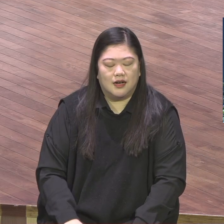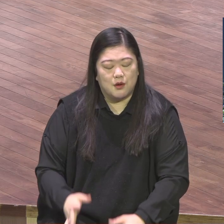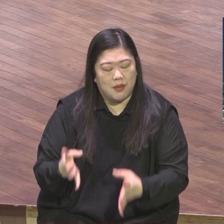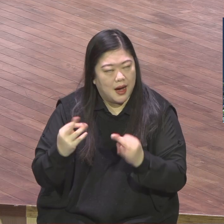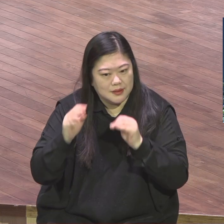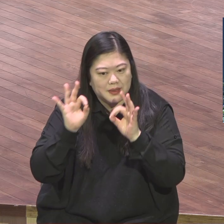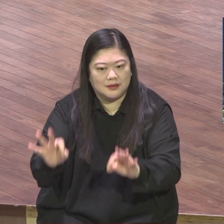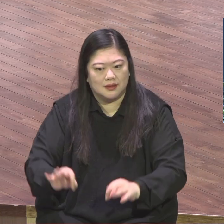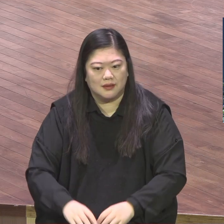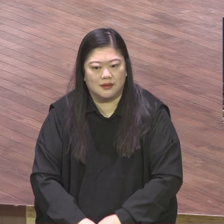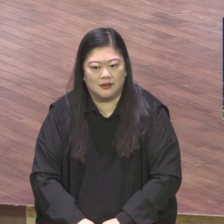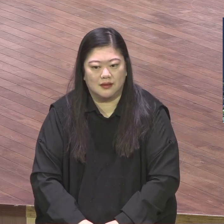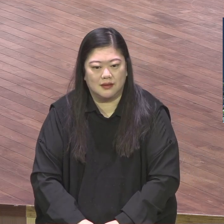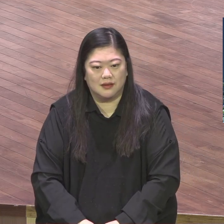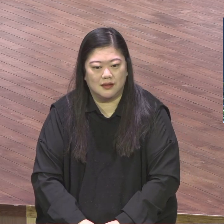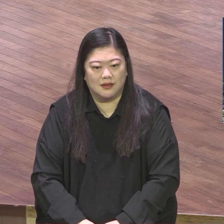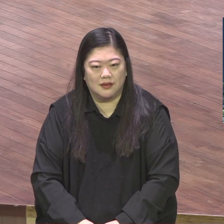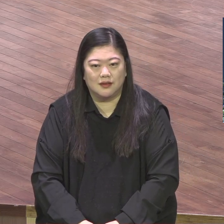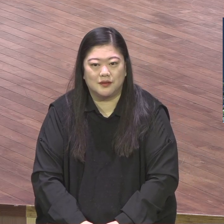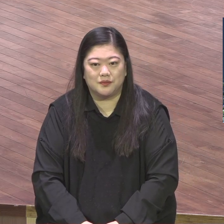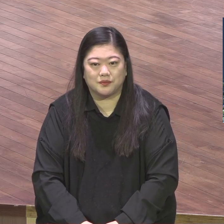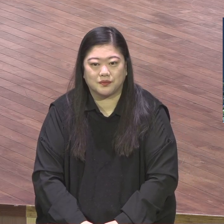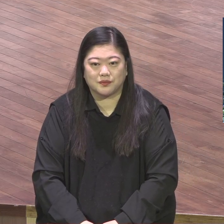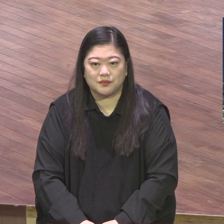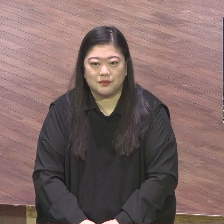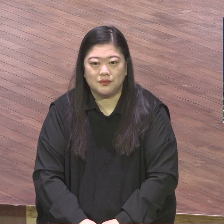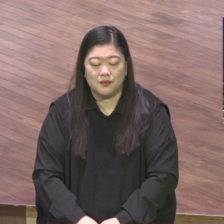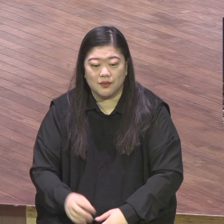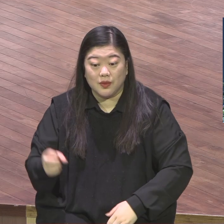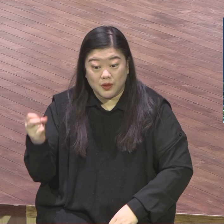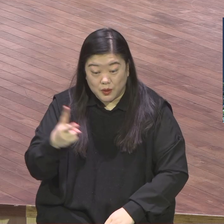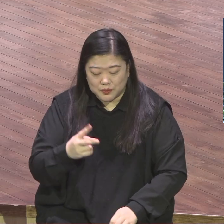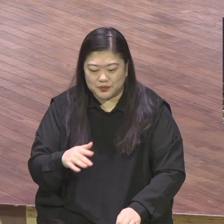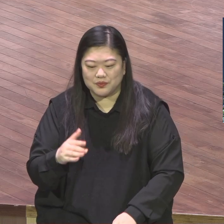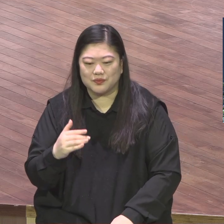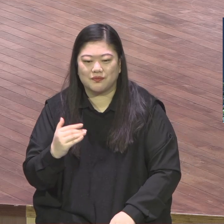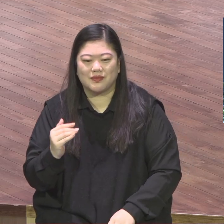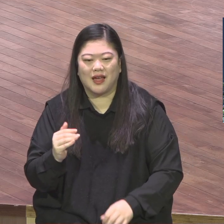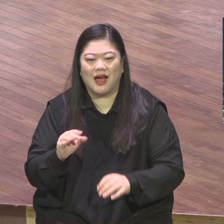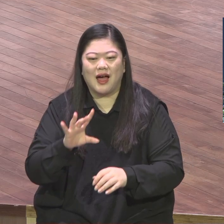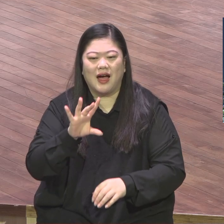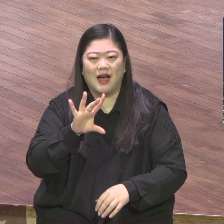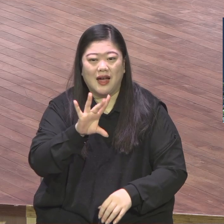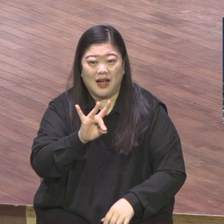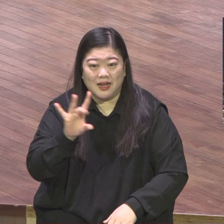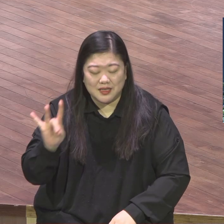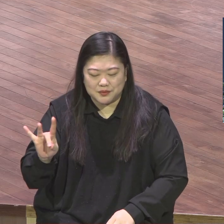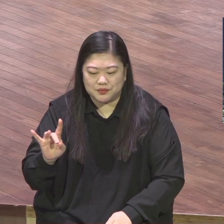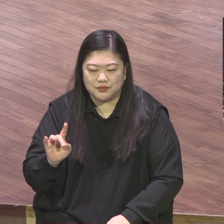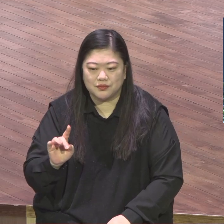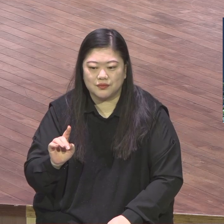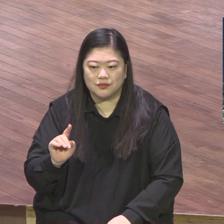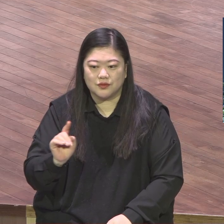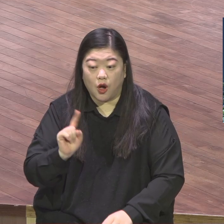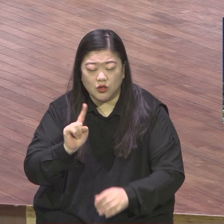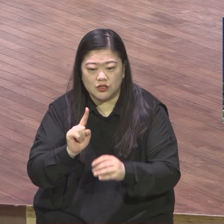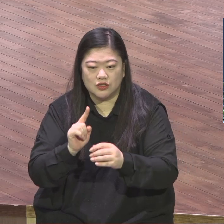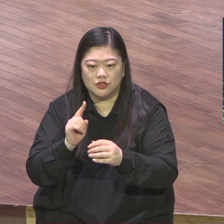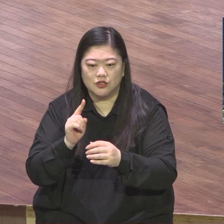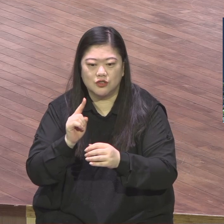가게 하는 데 와가지고 하루 종일 난마를 하고 간다고 그런데 자기 어머니는 한마디도 안 한다고 우리 어머니가 그랬어요